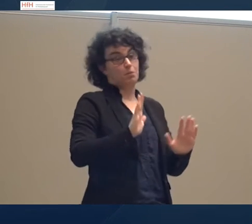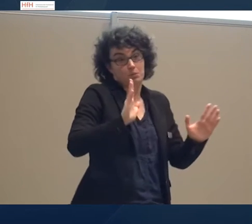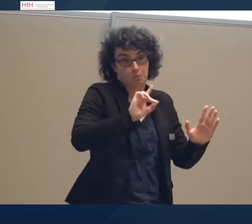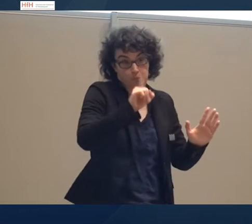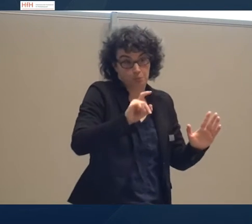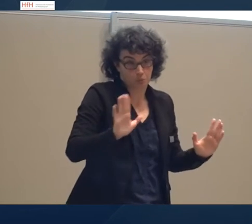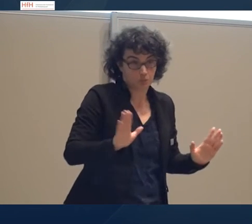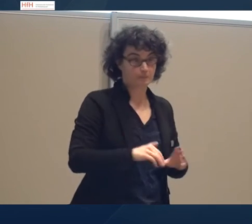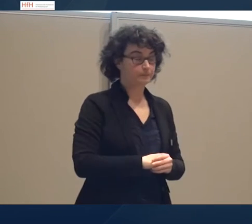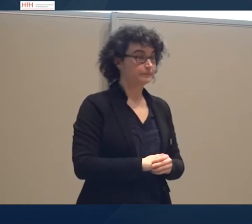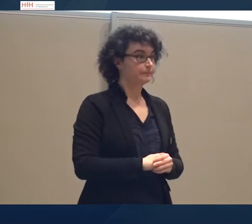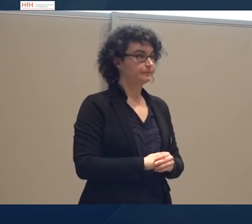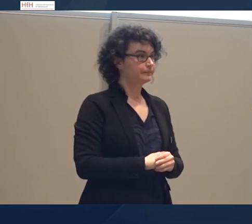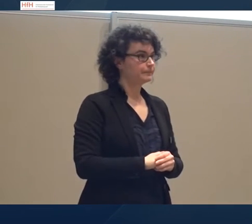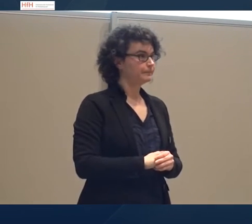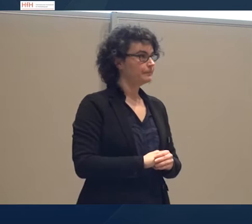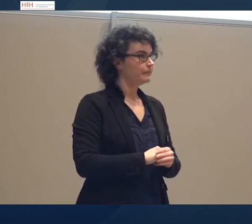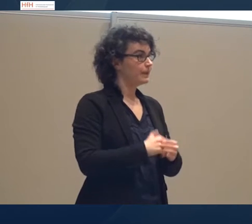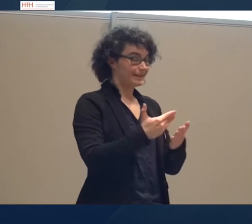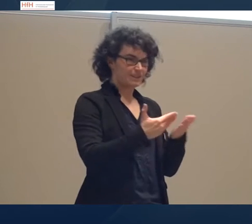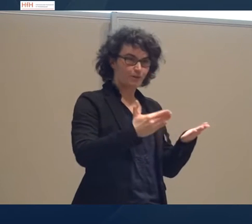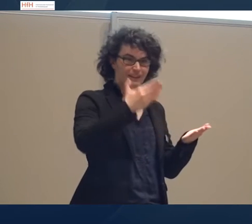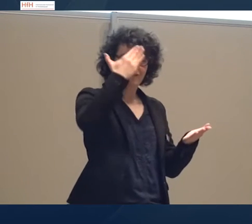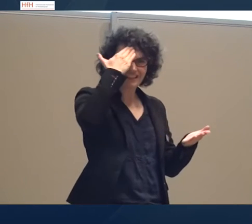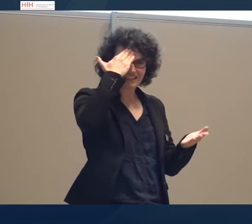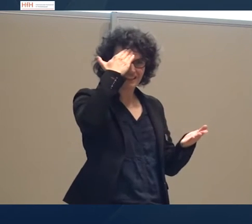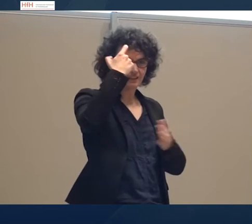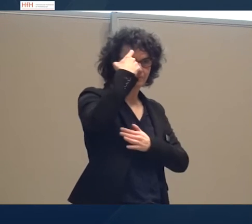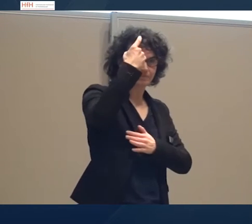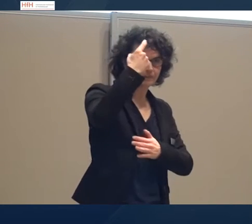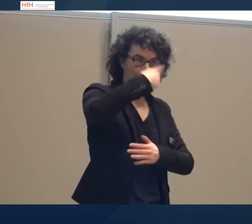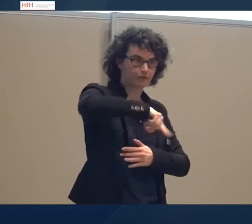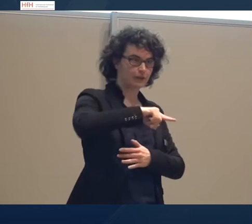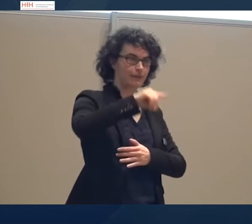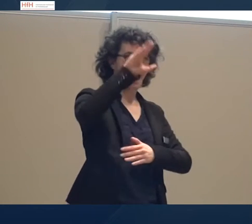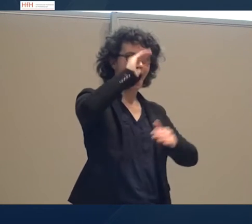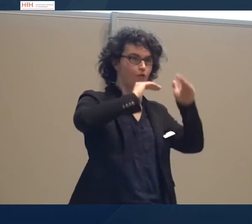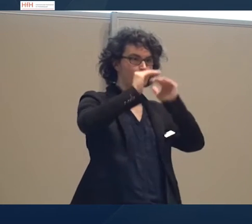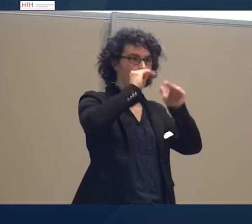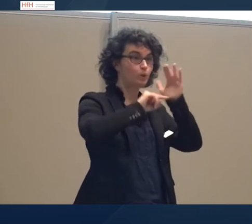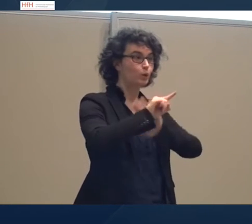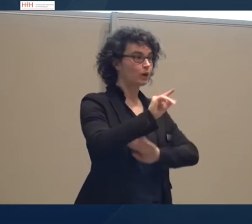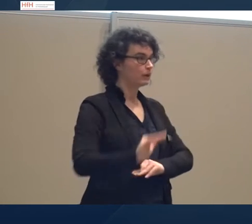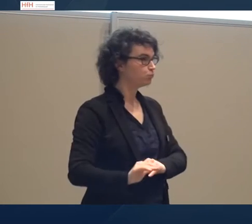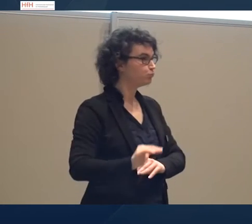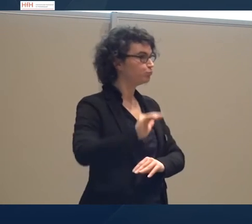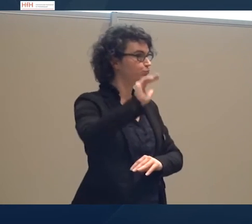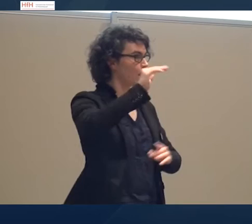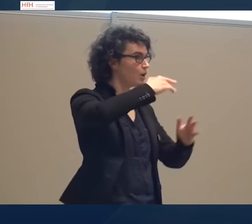Dieses Wissen, dieses Wissen bauen wir auf in der Kindheit, in unserem sozialen und kulturellen